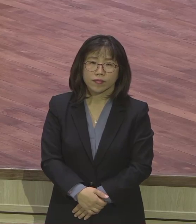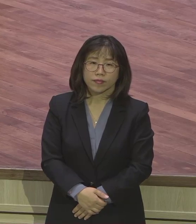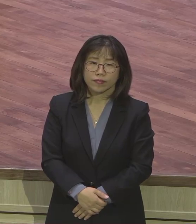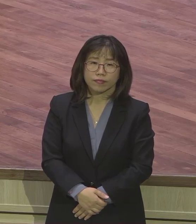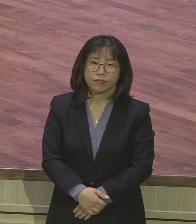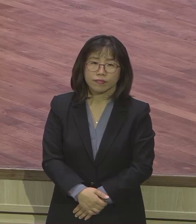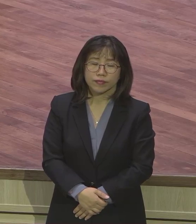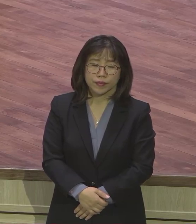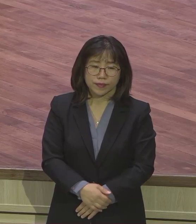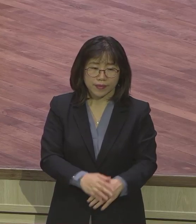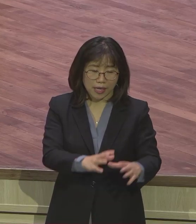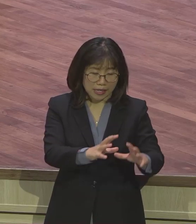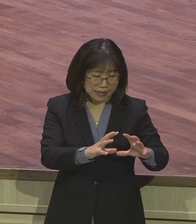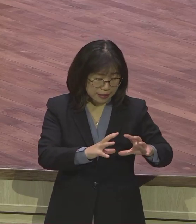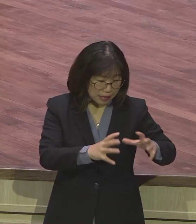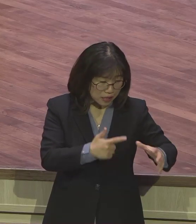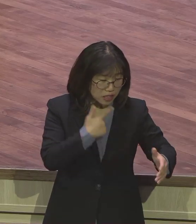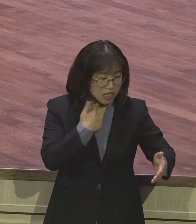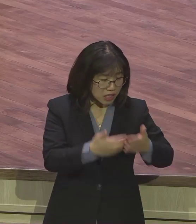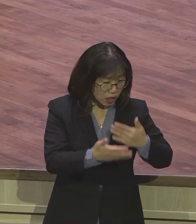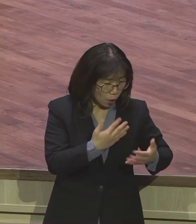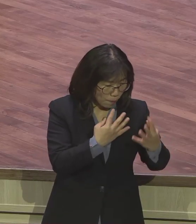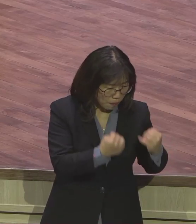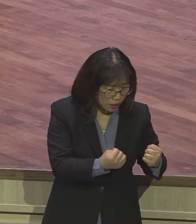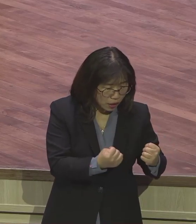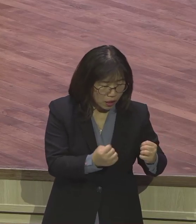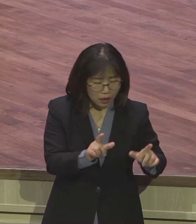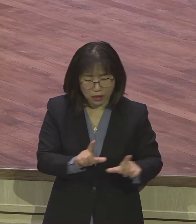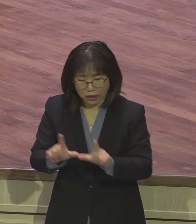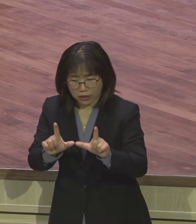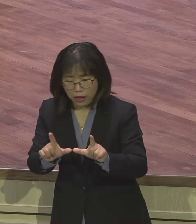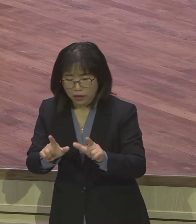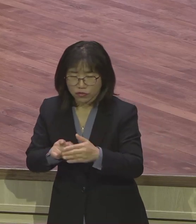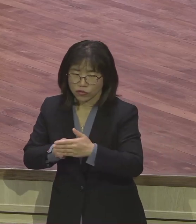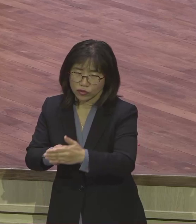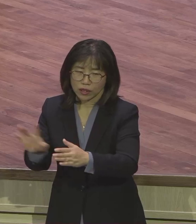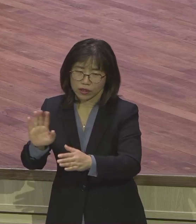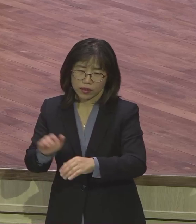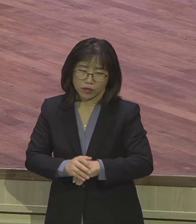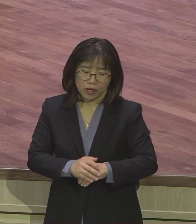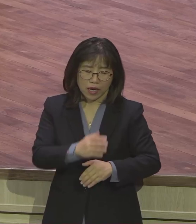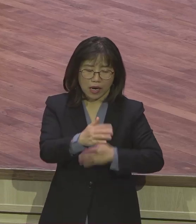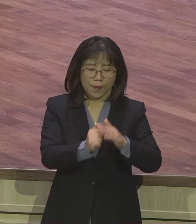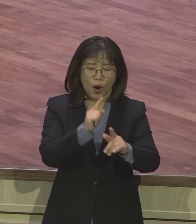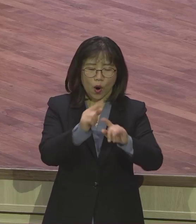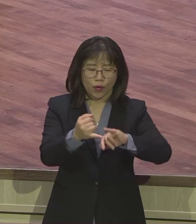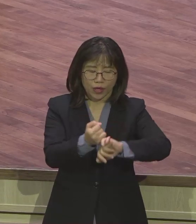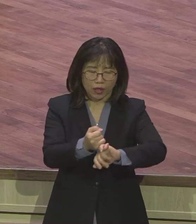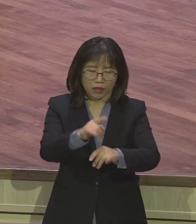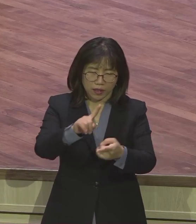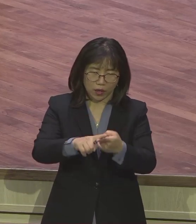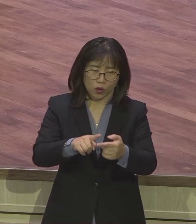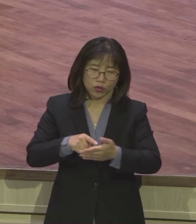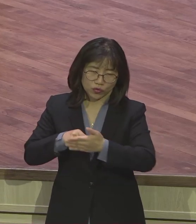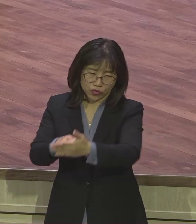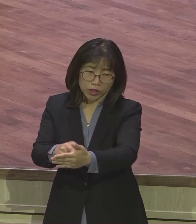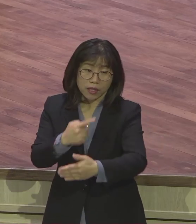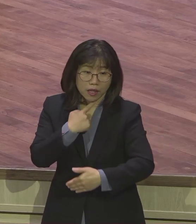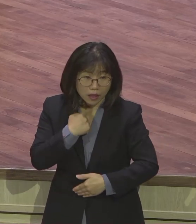세상 경험 아니에요. 하나님 말씀이에요. 그래서 예원계 전 성도는 오늘 말씀을 통해서 은양이 이끄는 삶 속으로 완전히 들어가시기